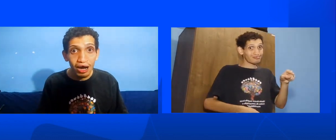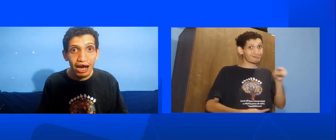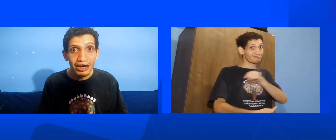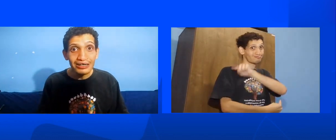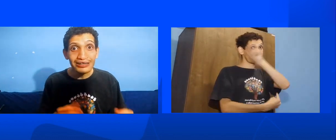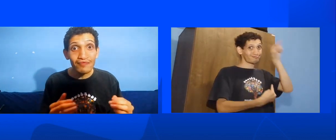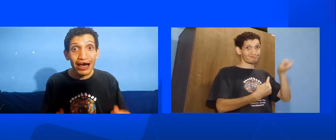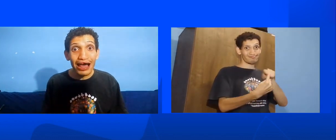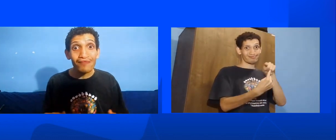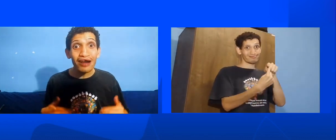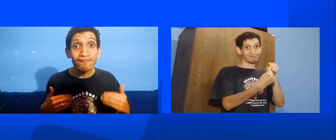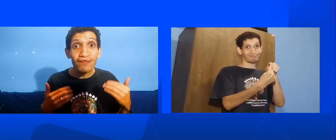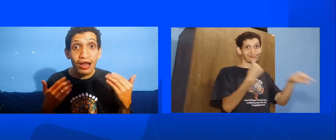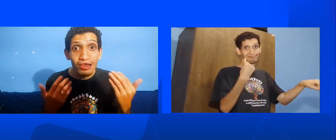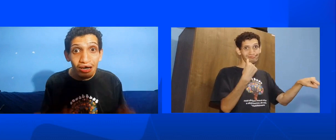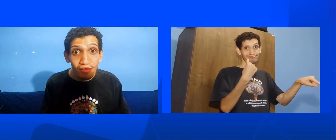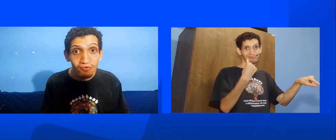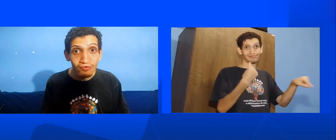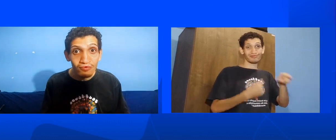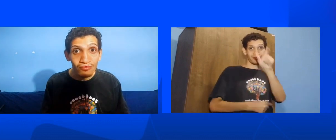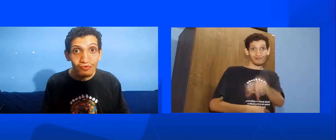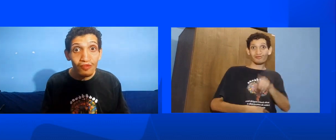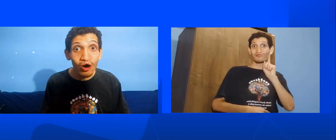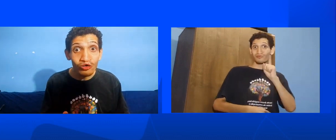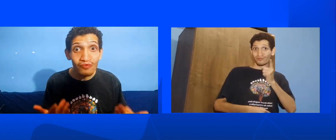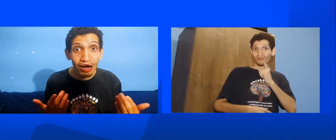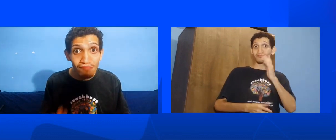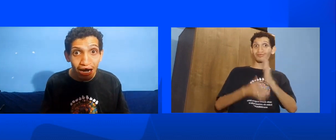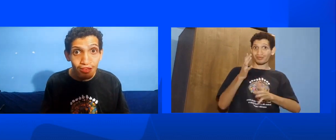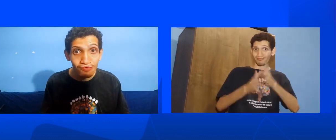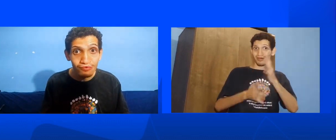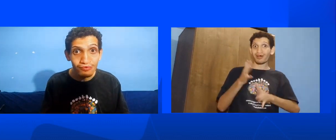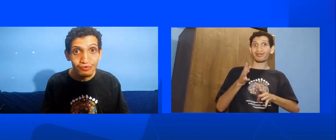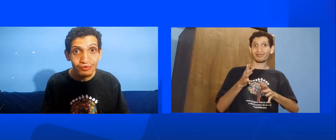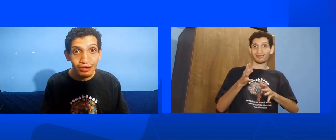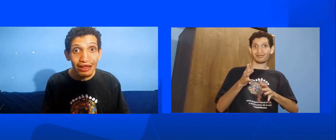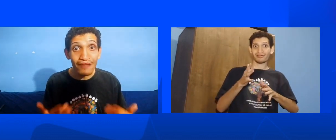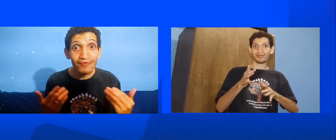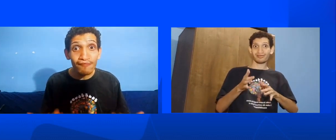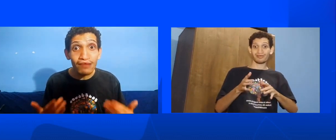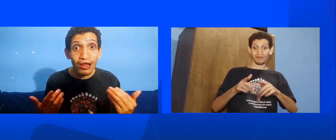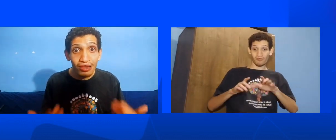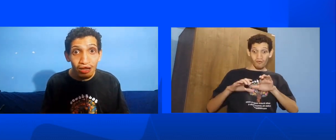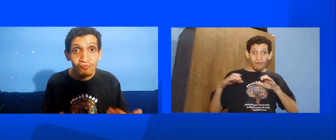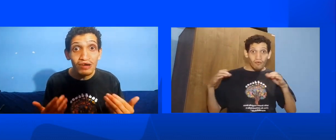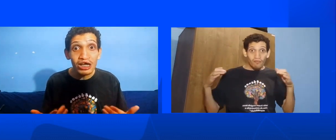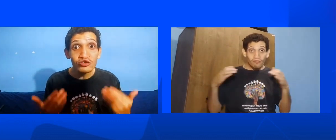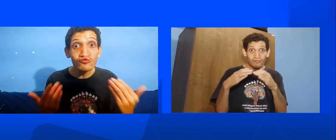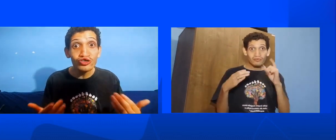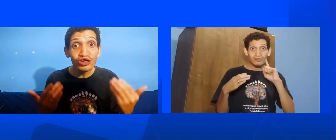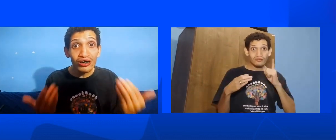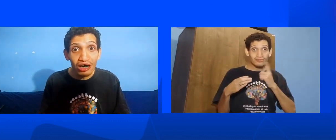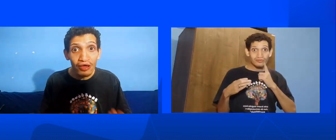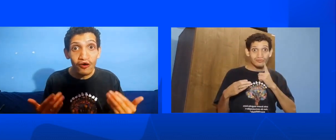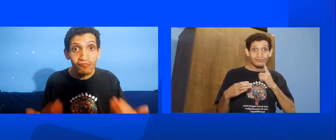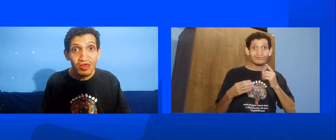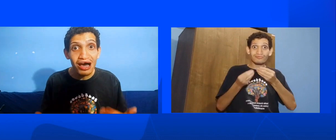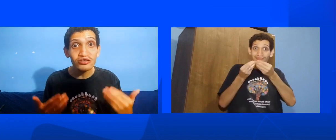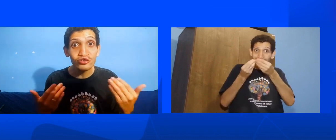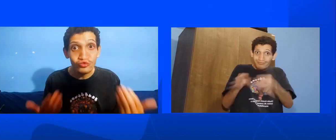atuar Você está aí Atrapalhando O nosso trabalho Atrapalhando Presuditando A comunidade